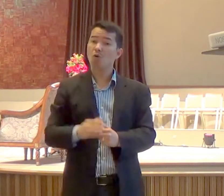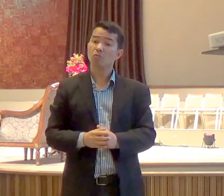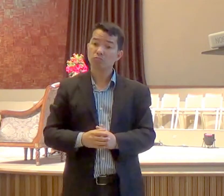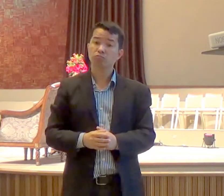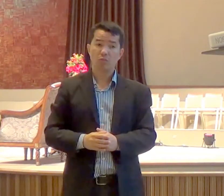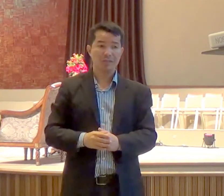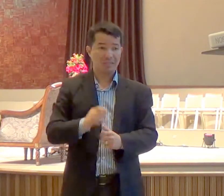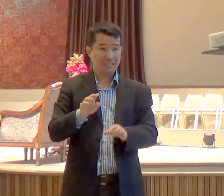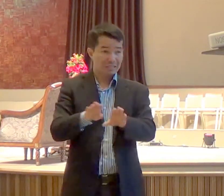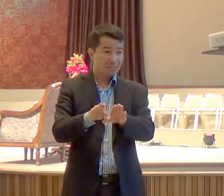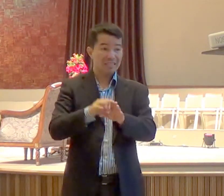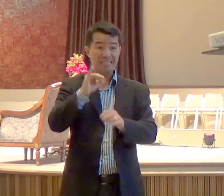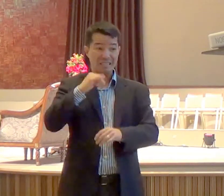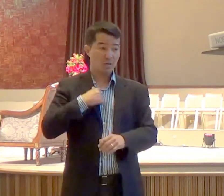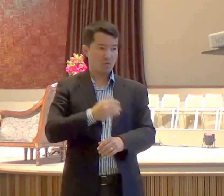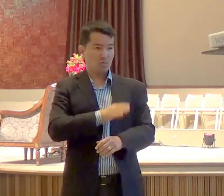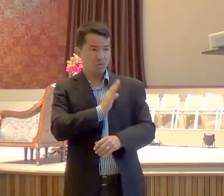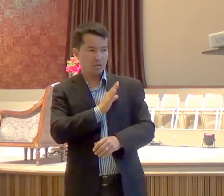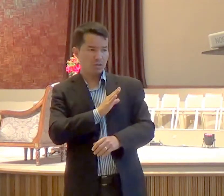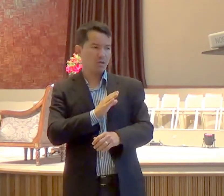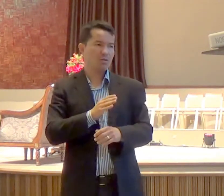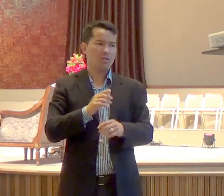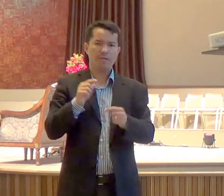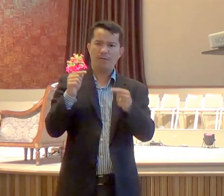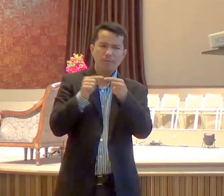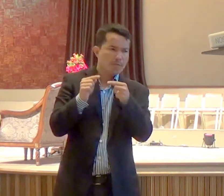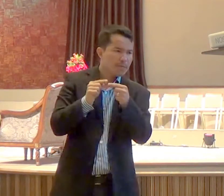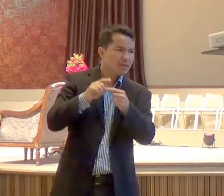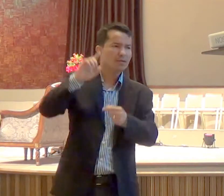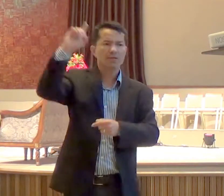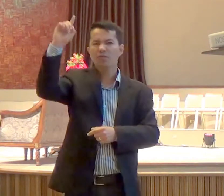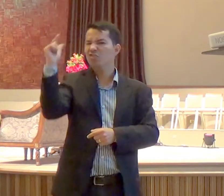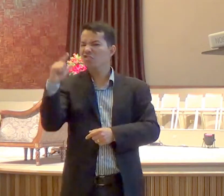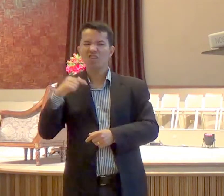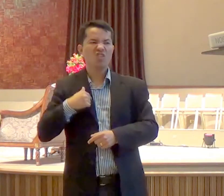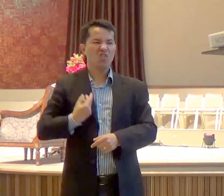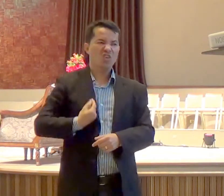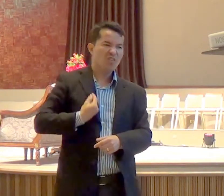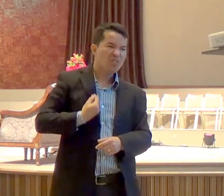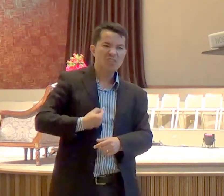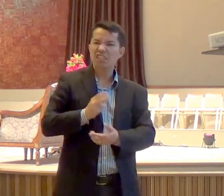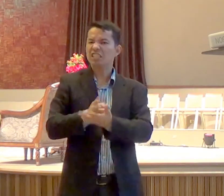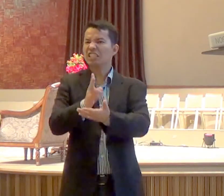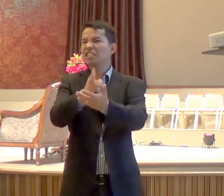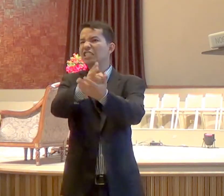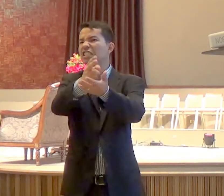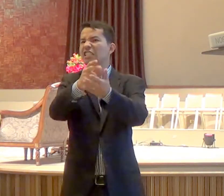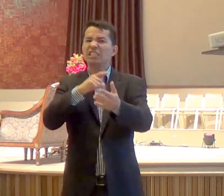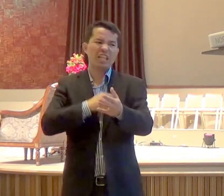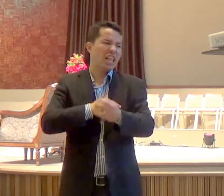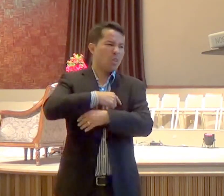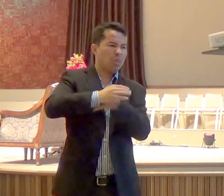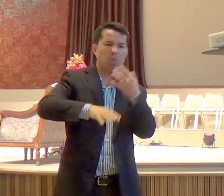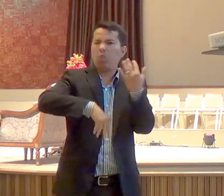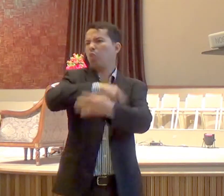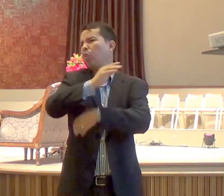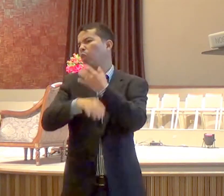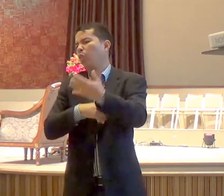meu coração, não é correto, diante de Deus, vou viver, uma vida, absolutamente, enganado, por mim mesmo,